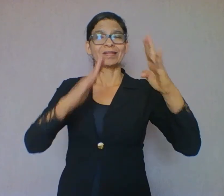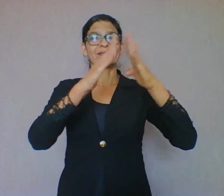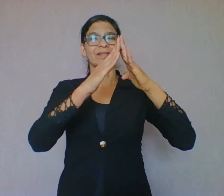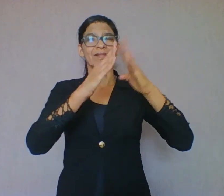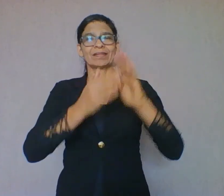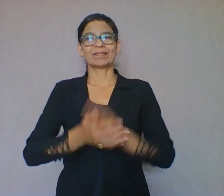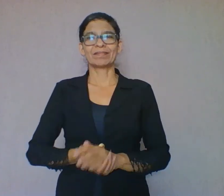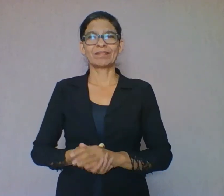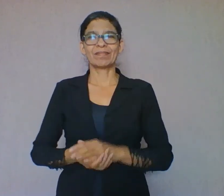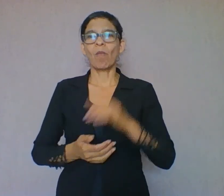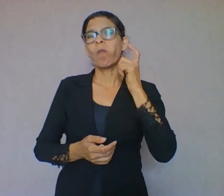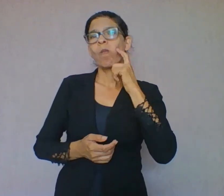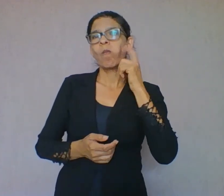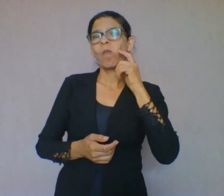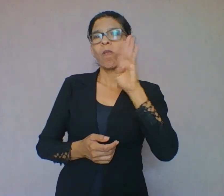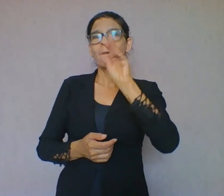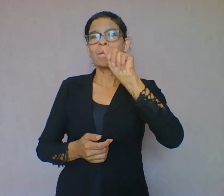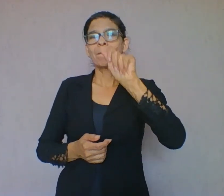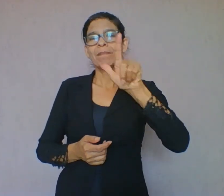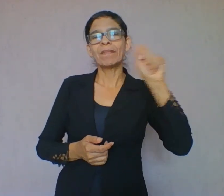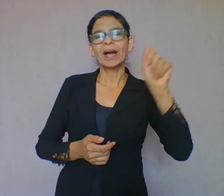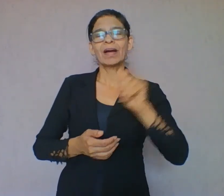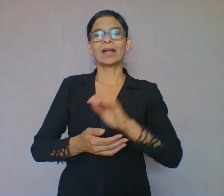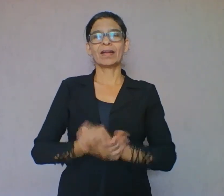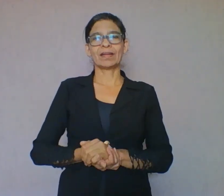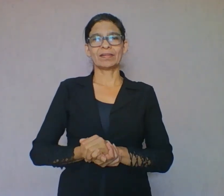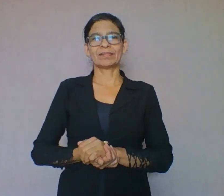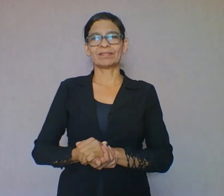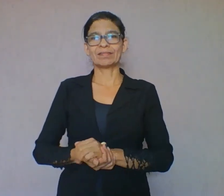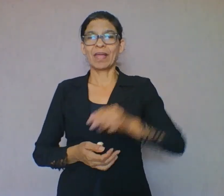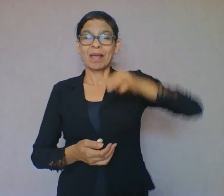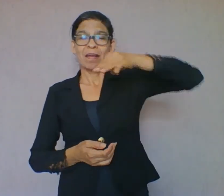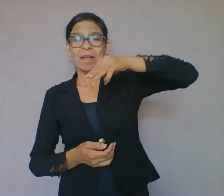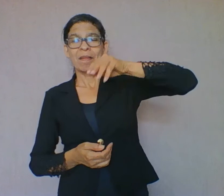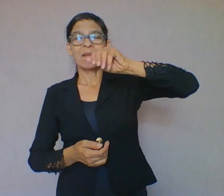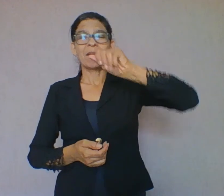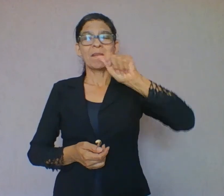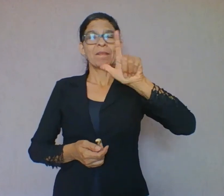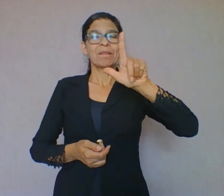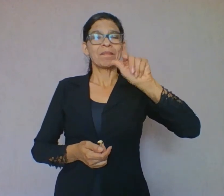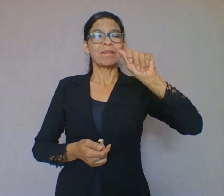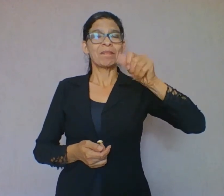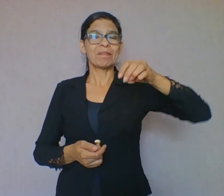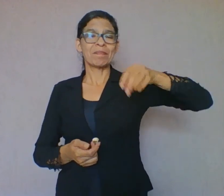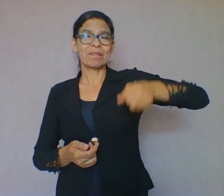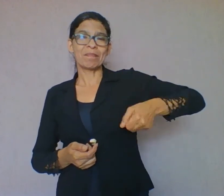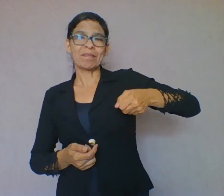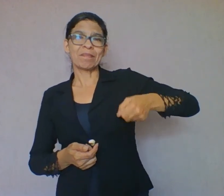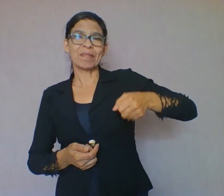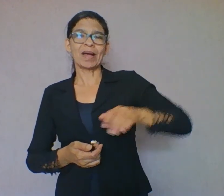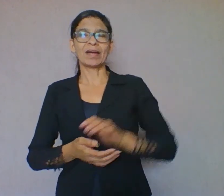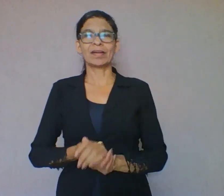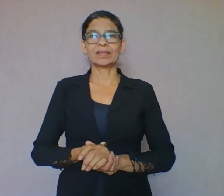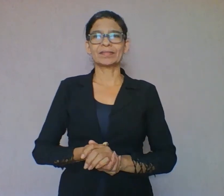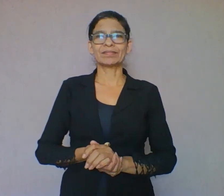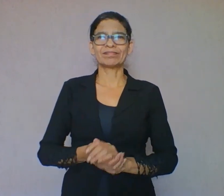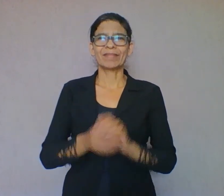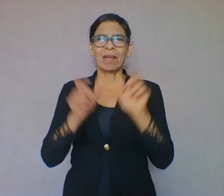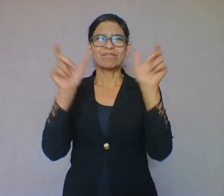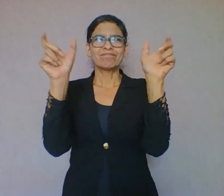O segundo passo, ela vai o quê? Colher. Colher de verbo, não é colher. Aí